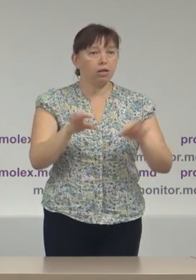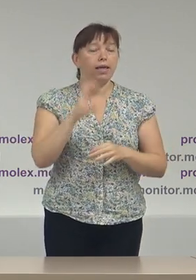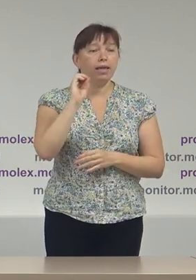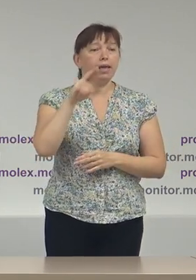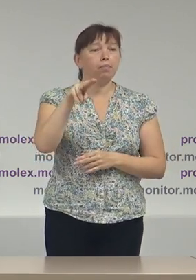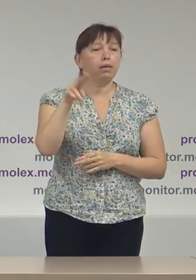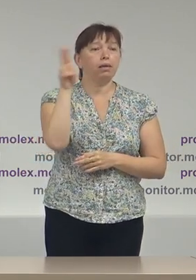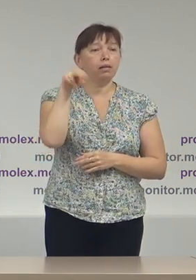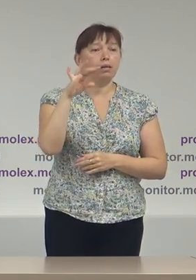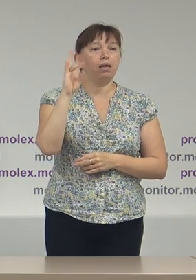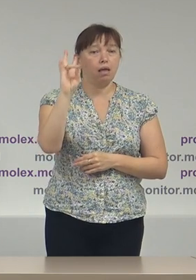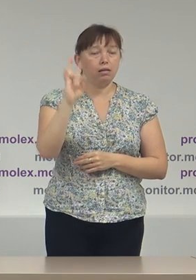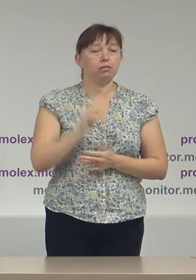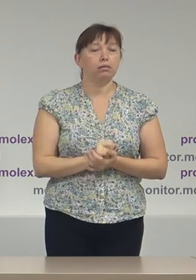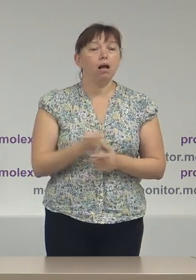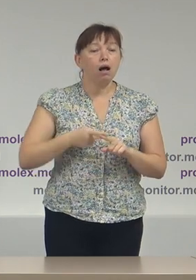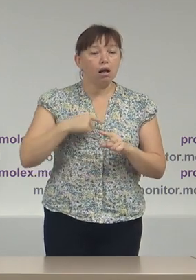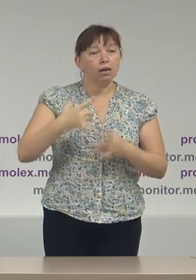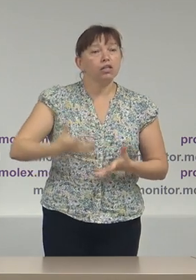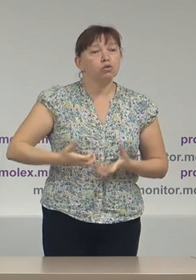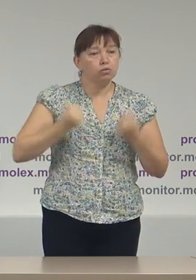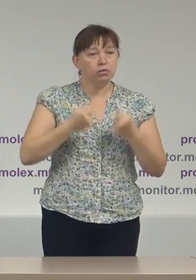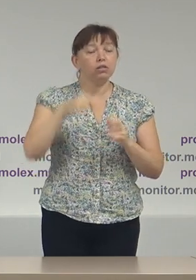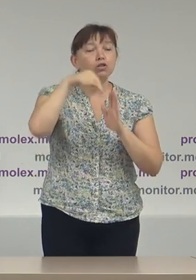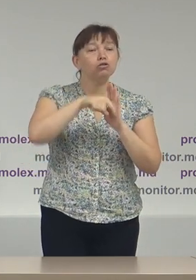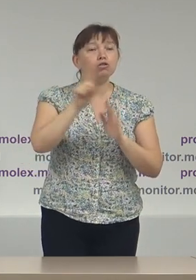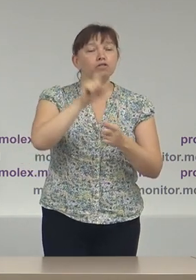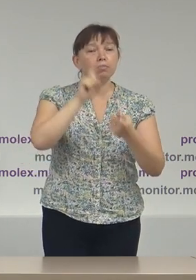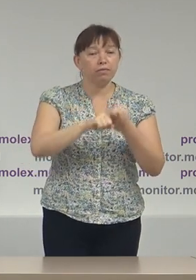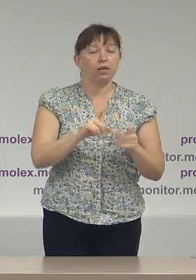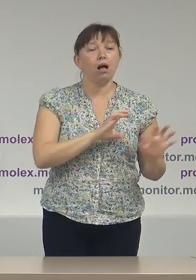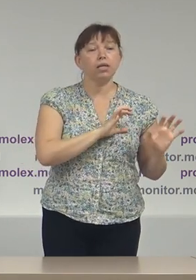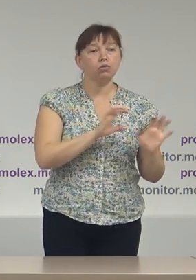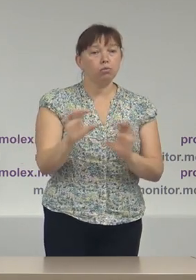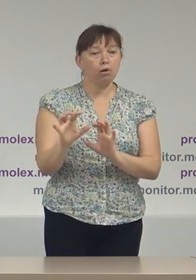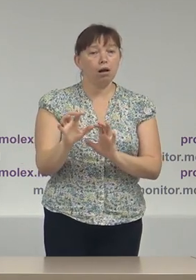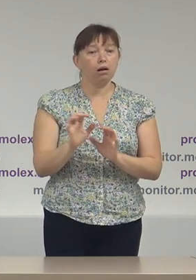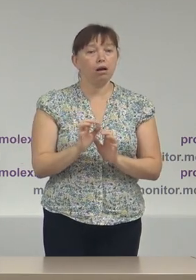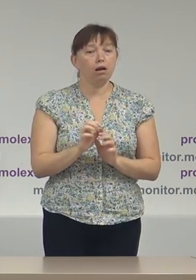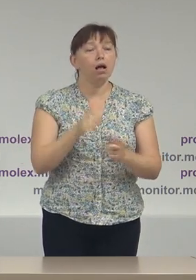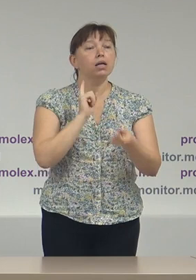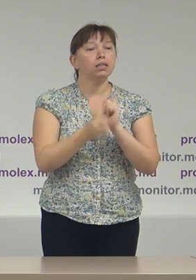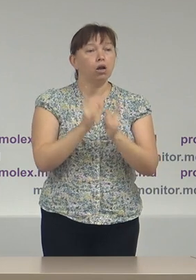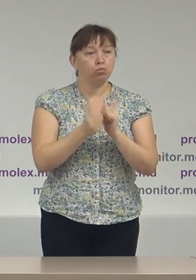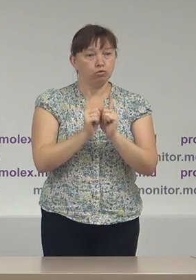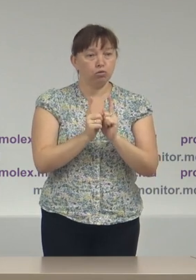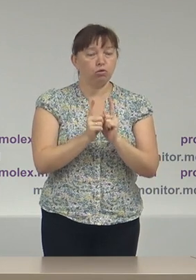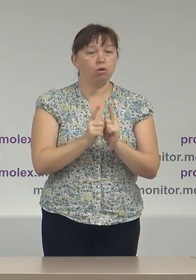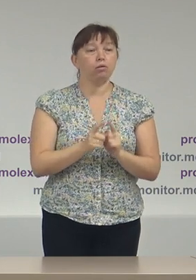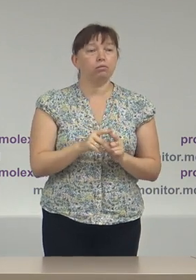care ne susțin în ceea ce privește asigurarea traducerilor